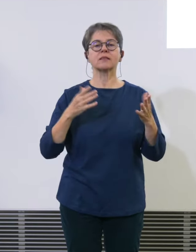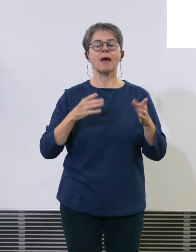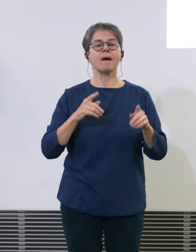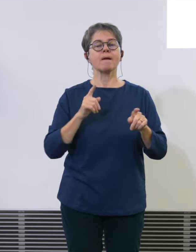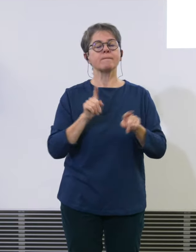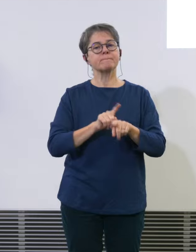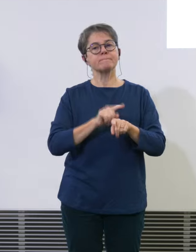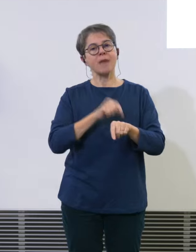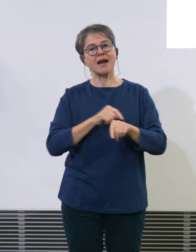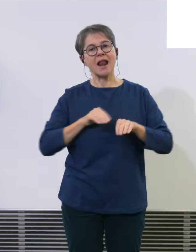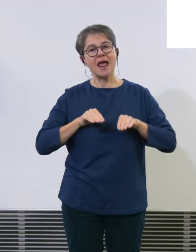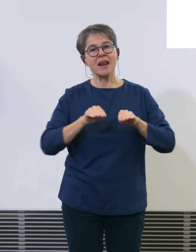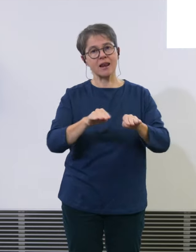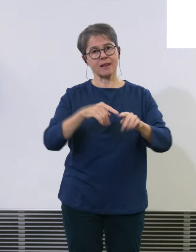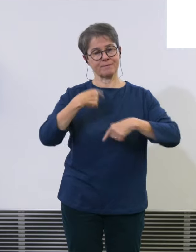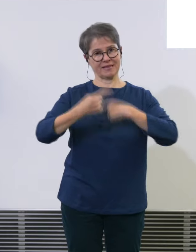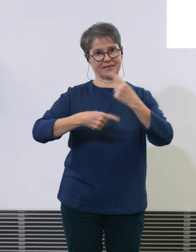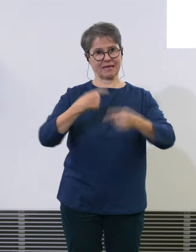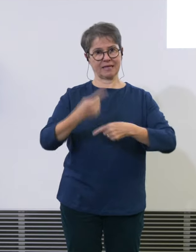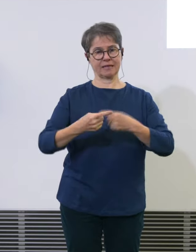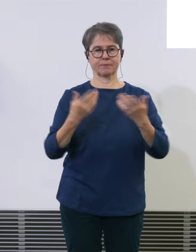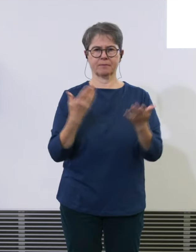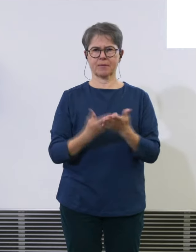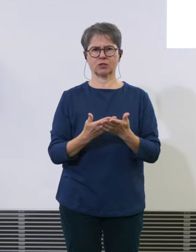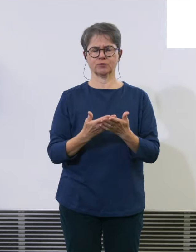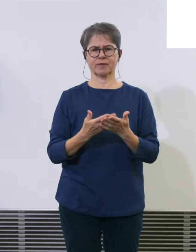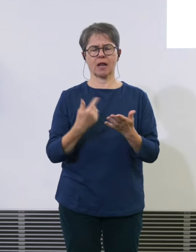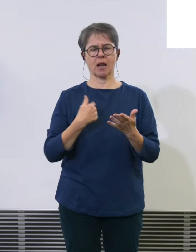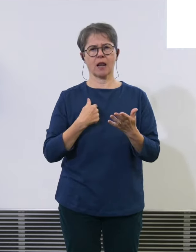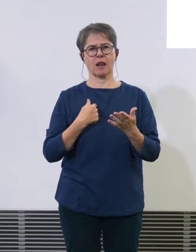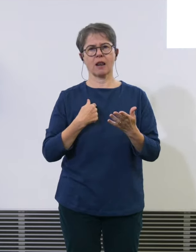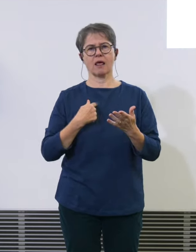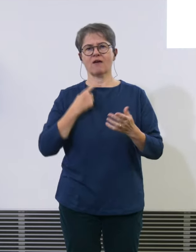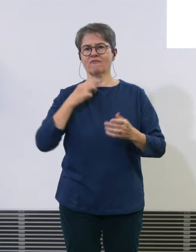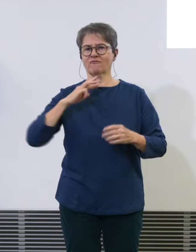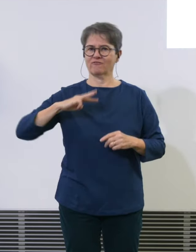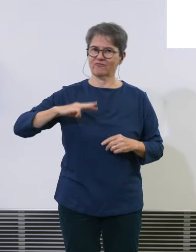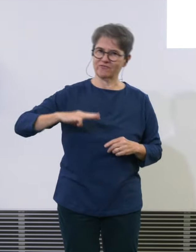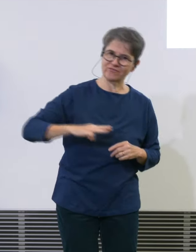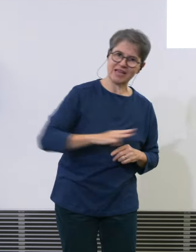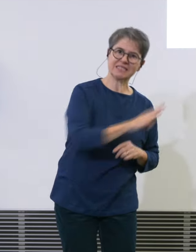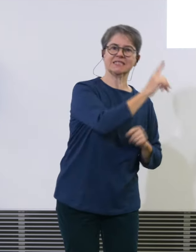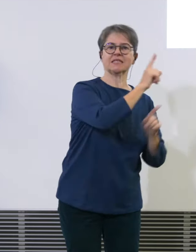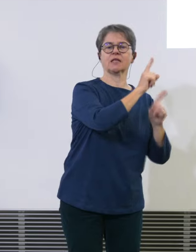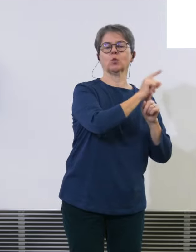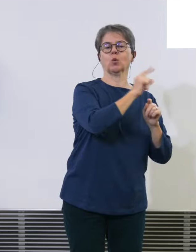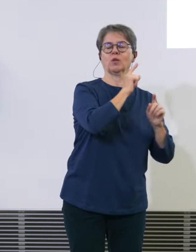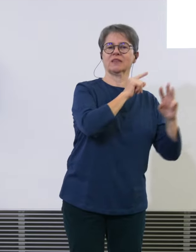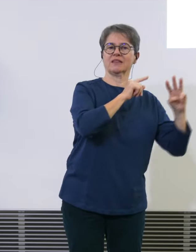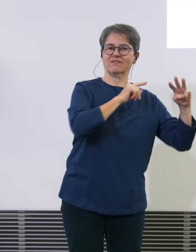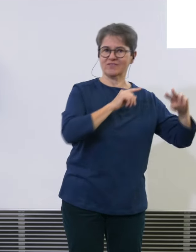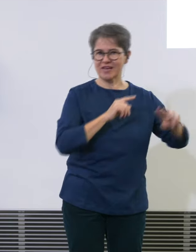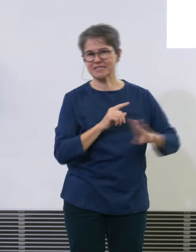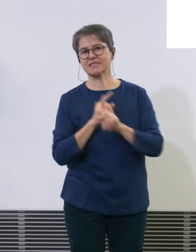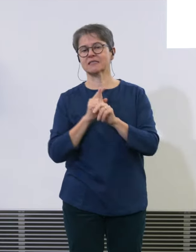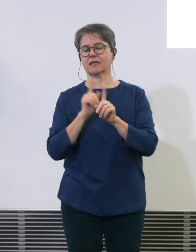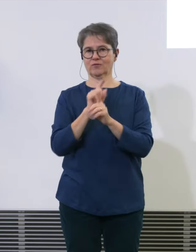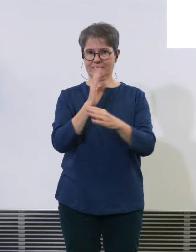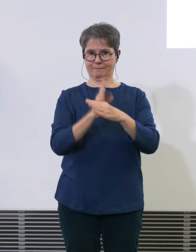nach Westen anfliegt und Westen abfliegt, da in der Mitte, dann sind die Pisten